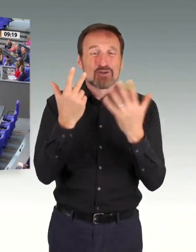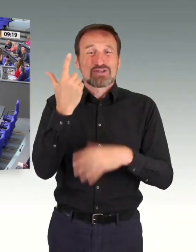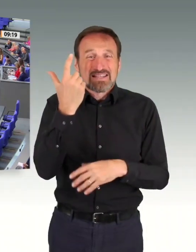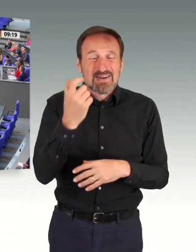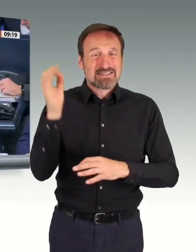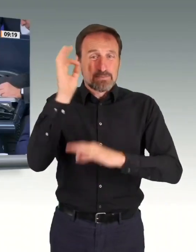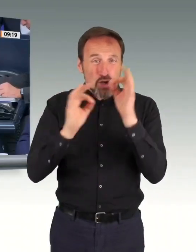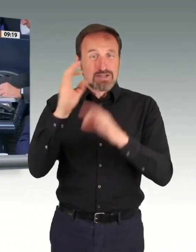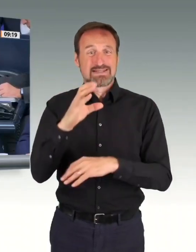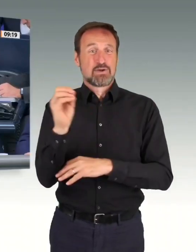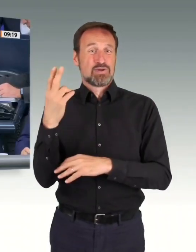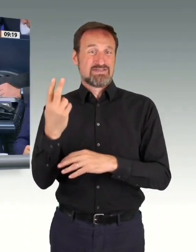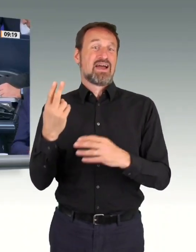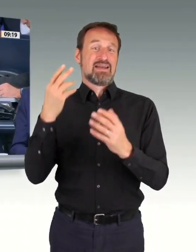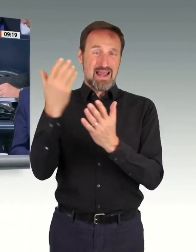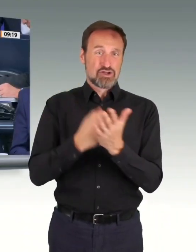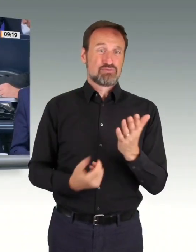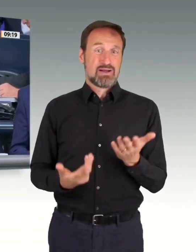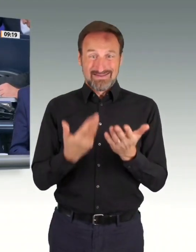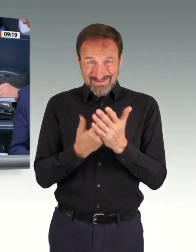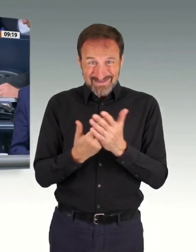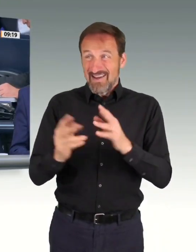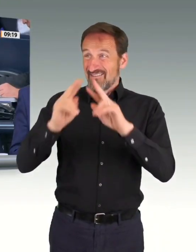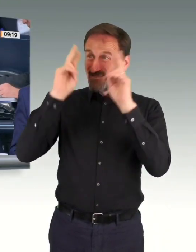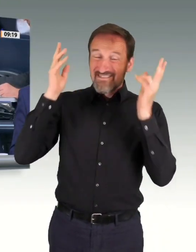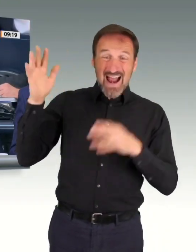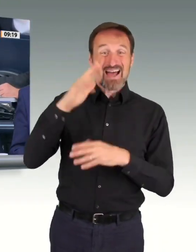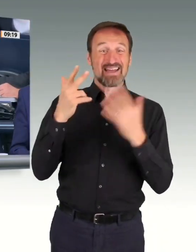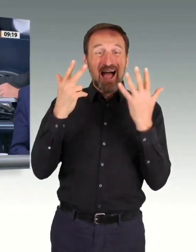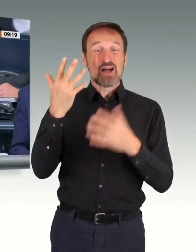Nächster Redner zur Geschäftsordnung für die FDP-Fraktion Johannes Vogel.